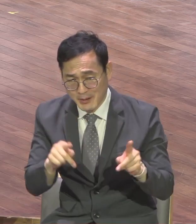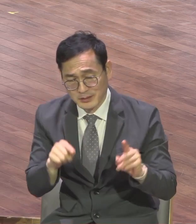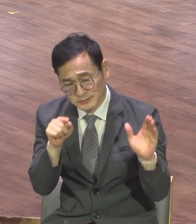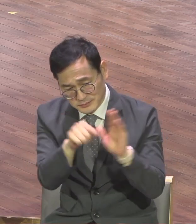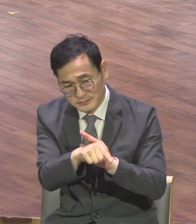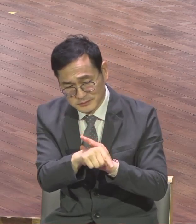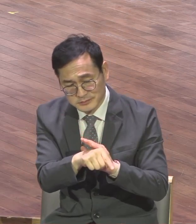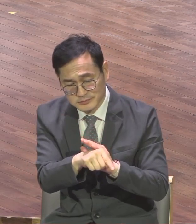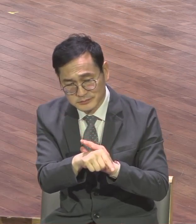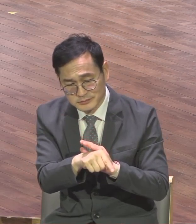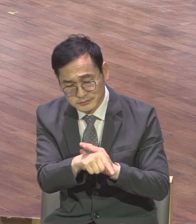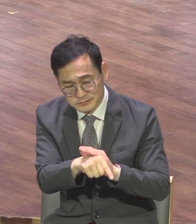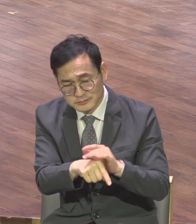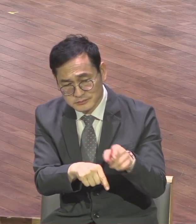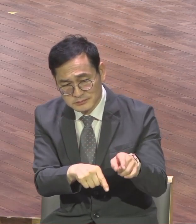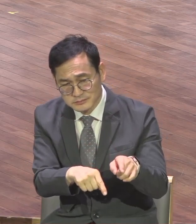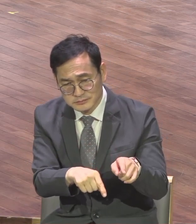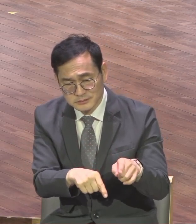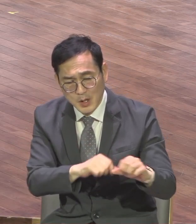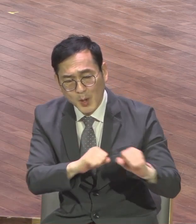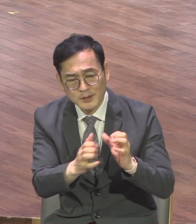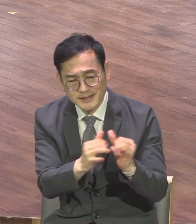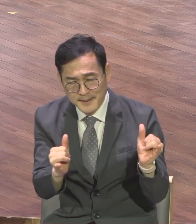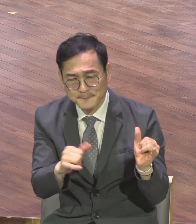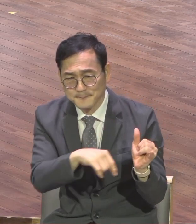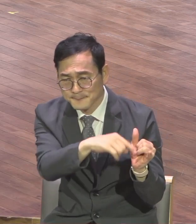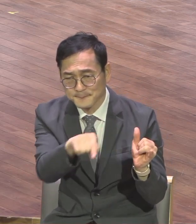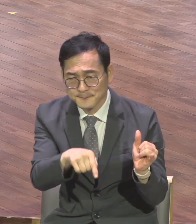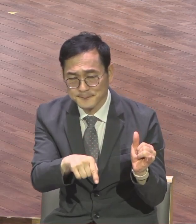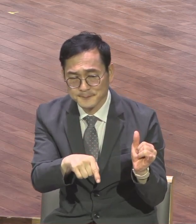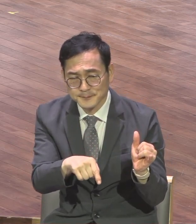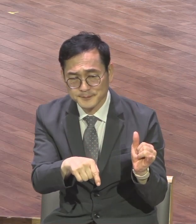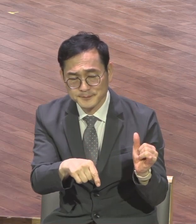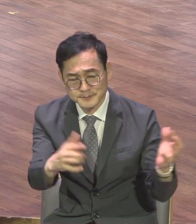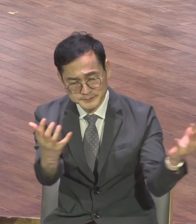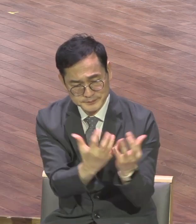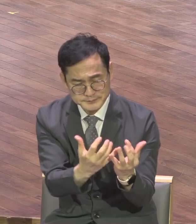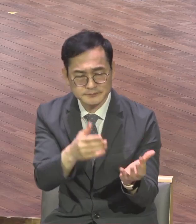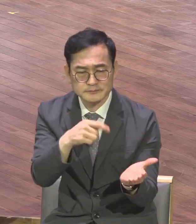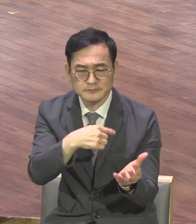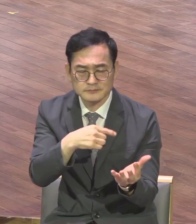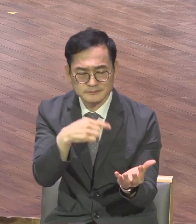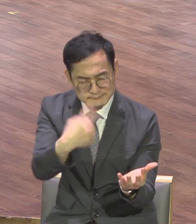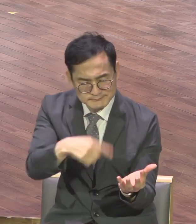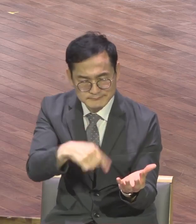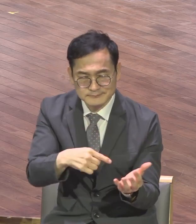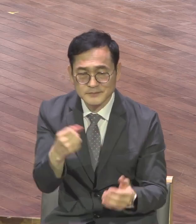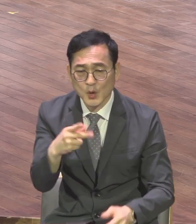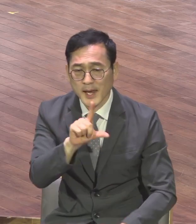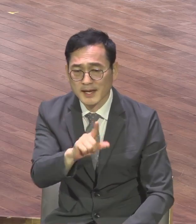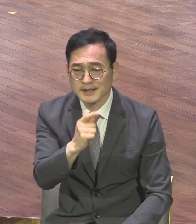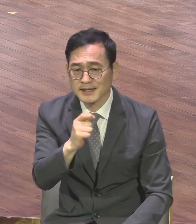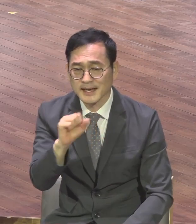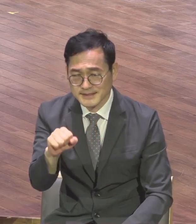사역자들에게 특강했습니다 사역자들 아주 중요한 사역자들만 그리고 LTS 특강 통해서 현지인 목사님들